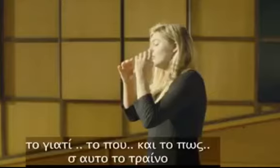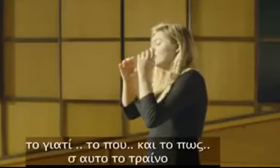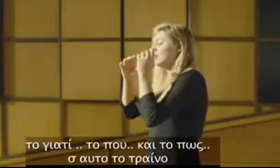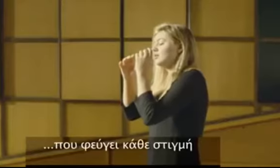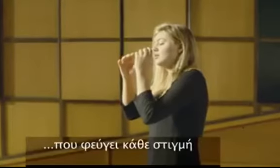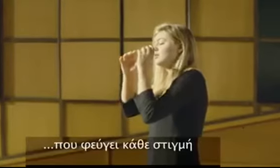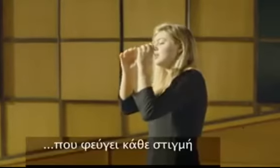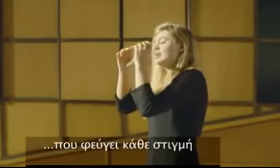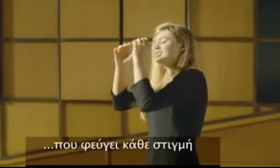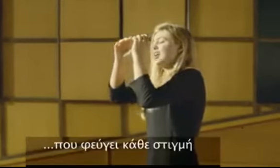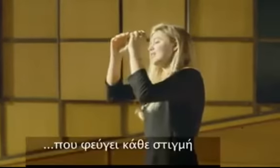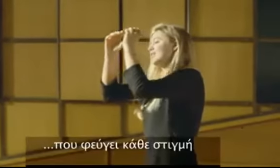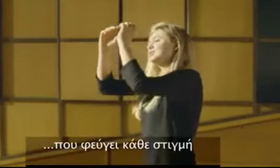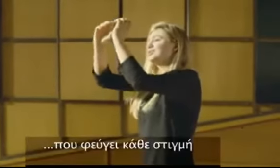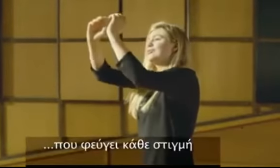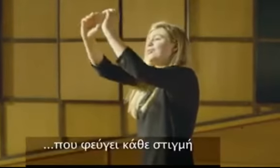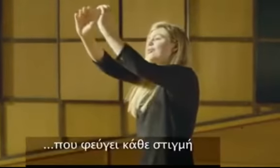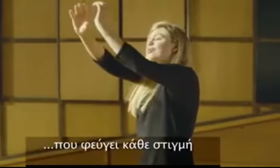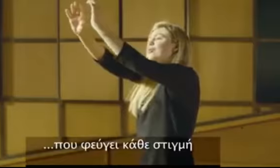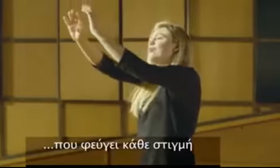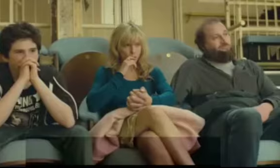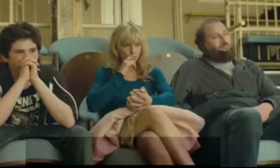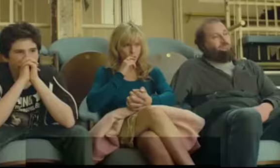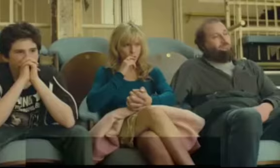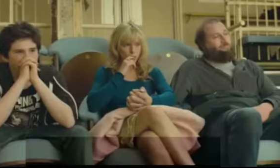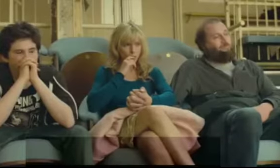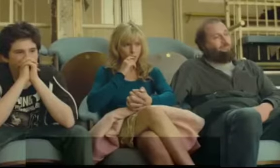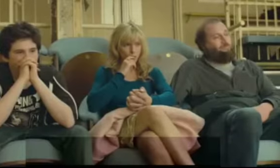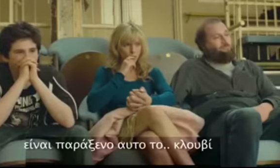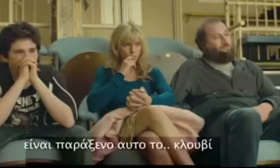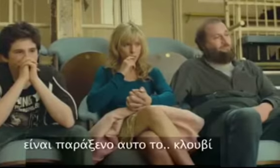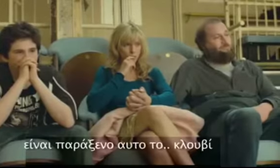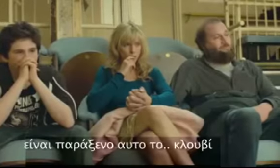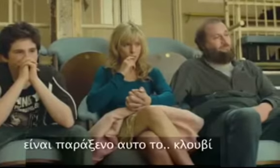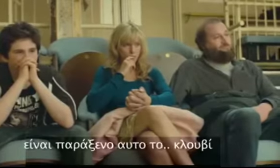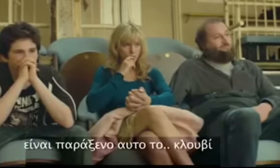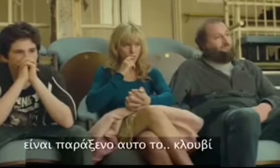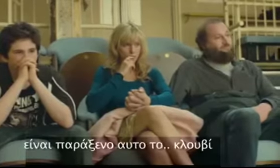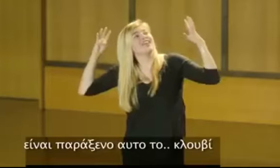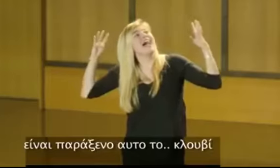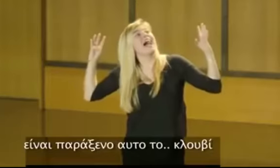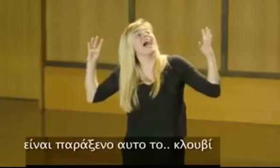'éloigne Chaque instant C'est bizarre Cette cage